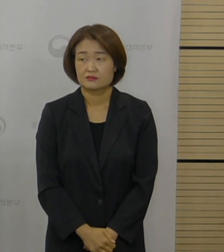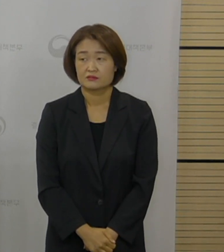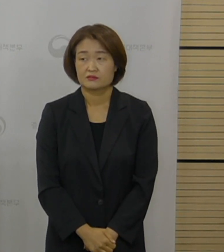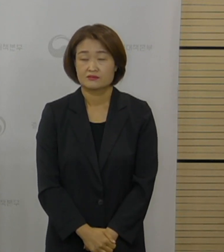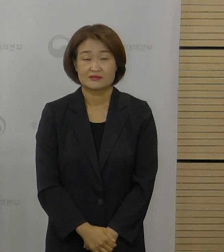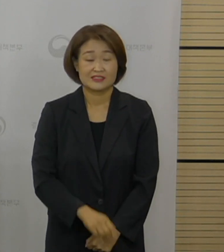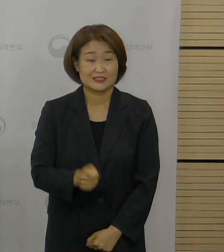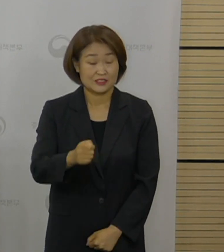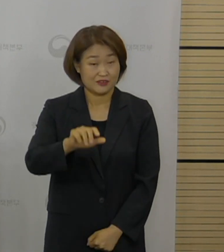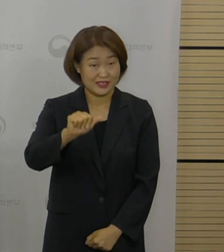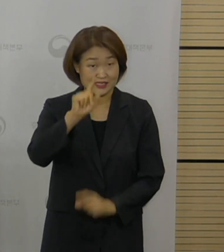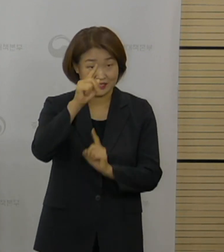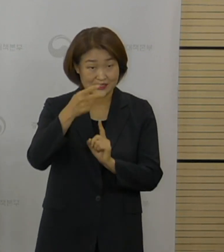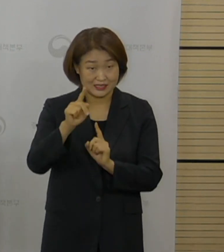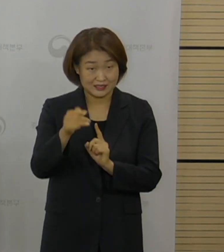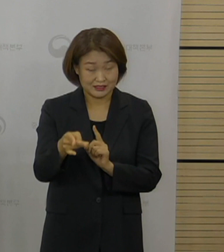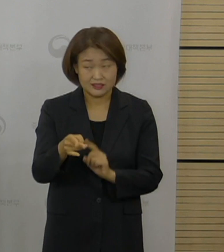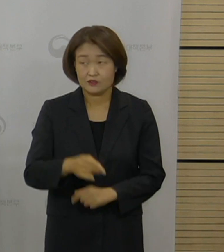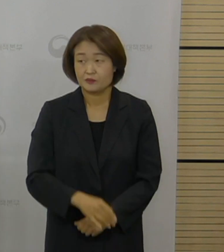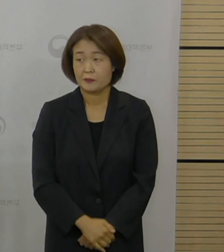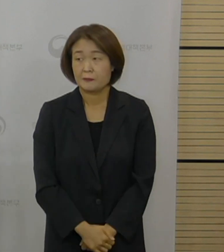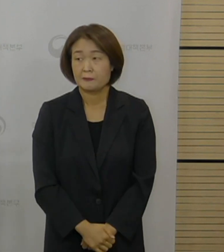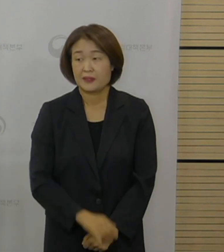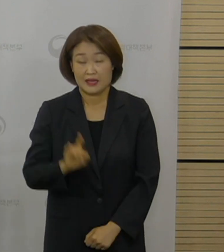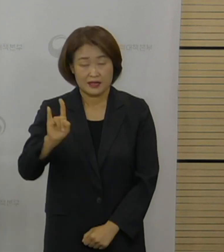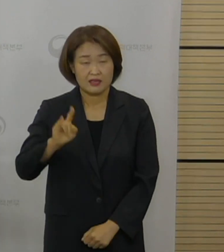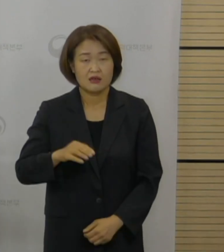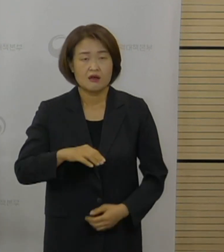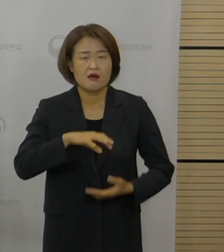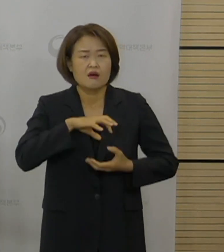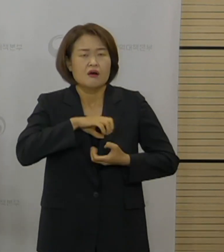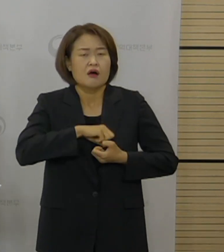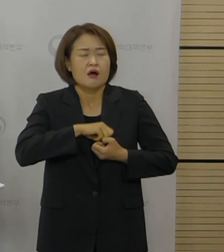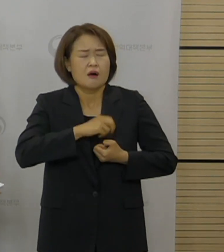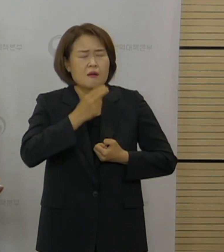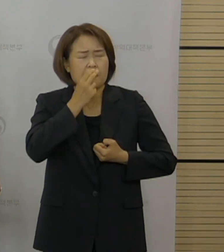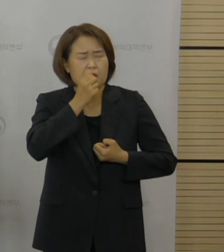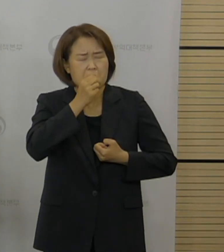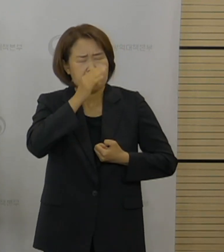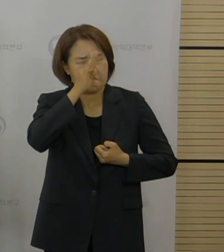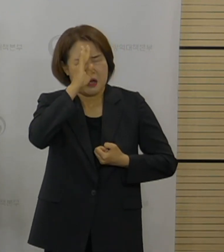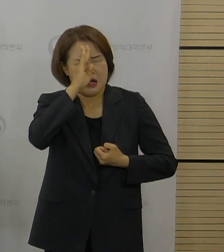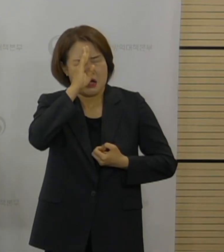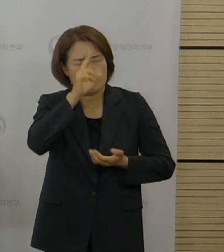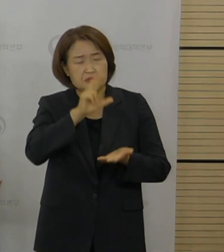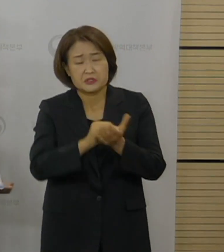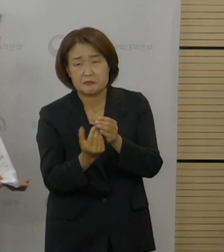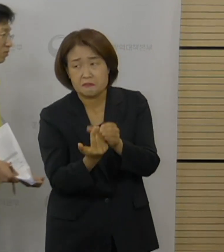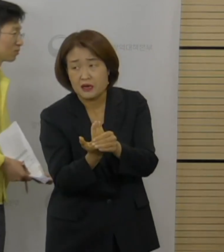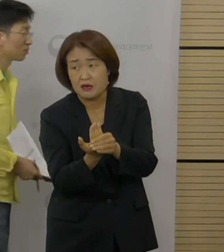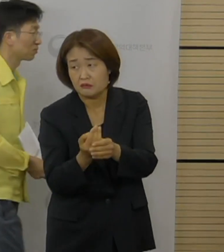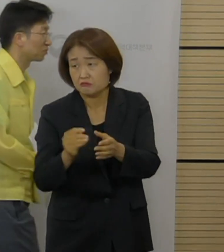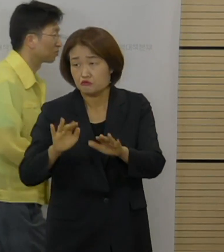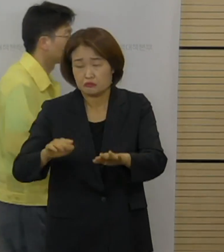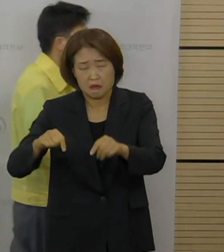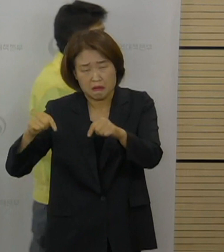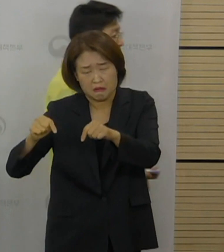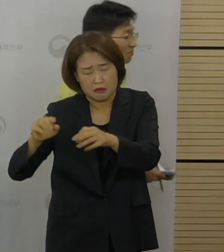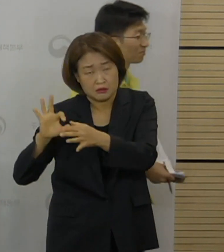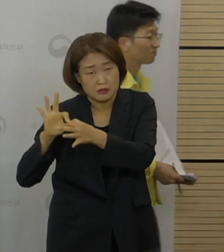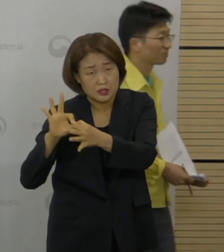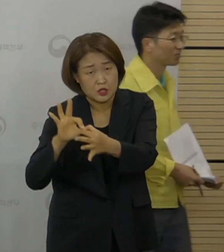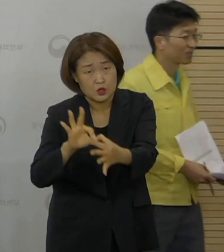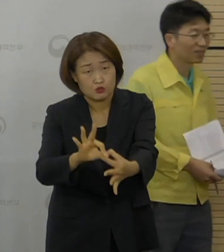채널A 이다혜 기자님 심근염 부작용과 관련된 전문가 논의가 지속되고 있다고 설명을 해줬는데